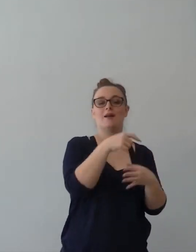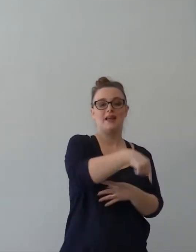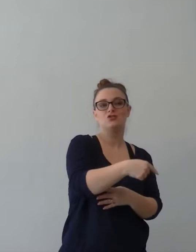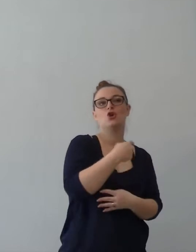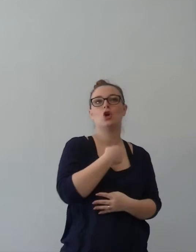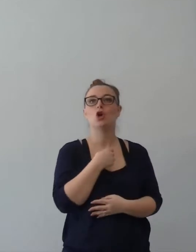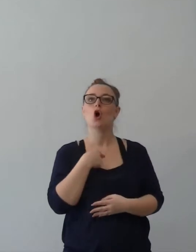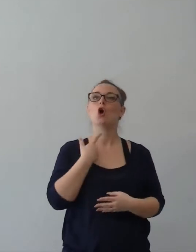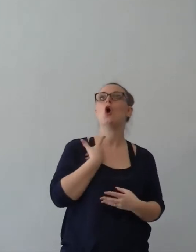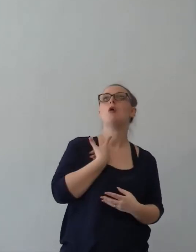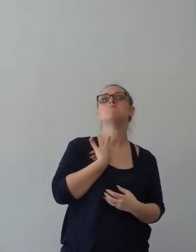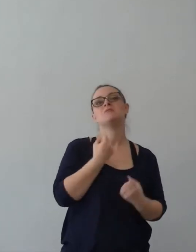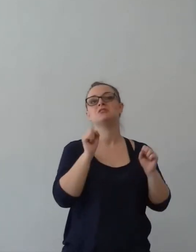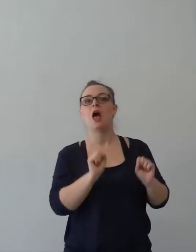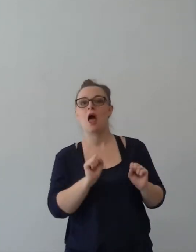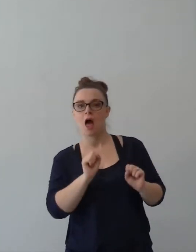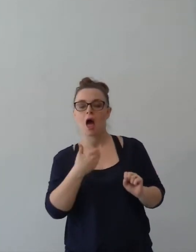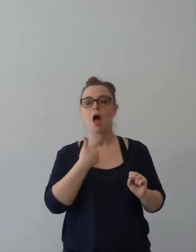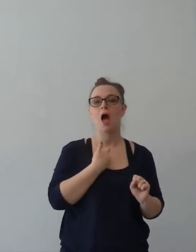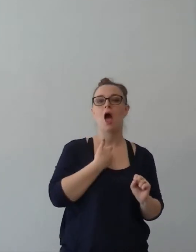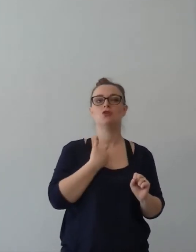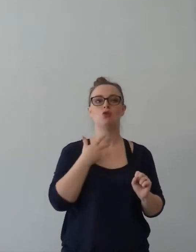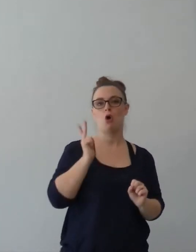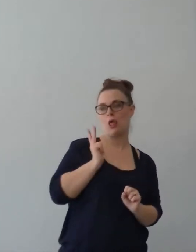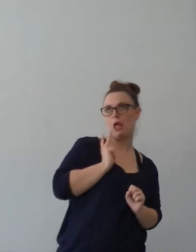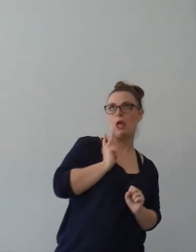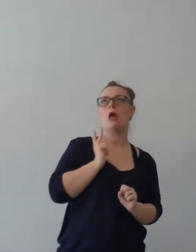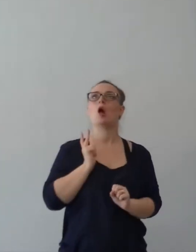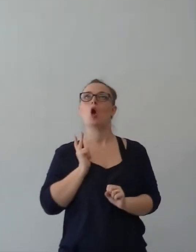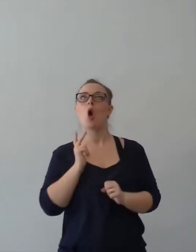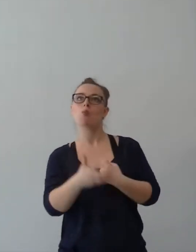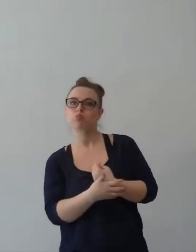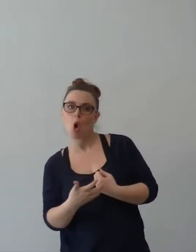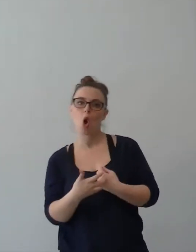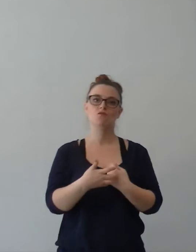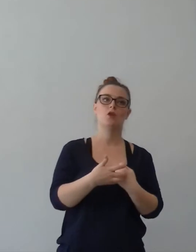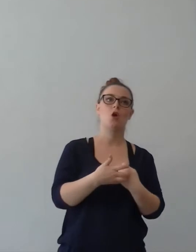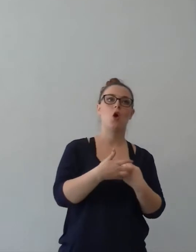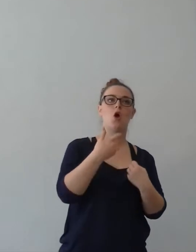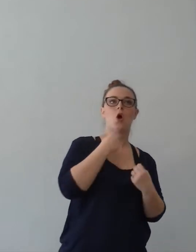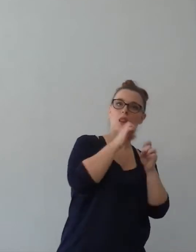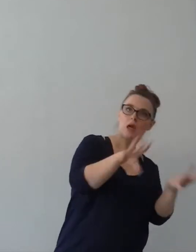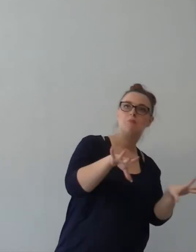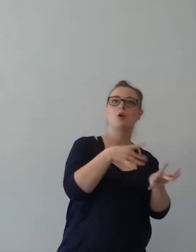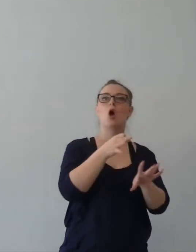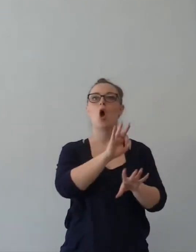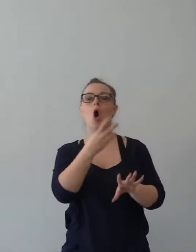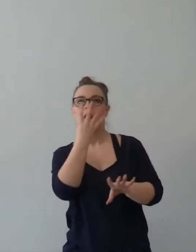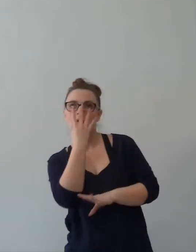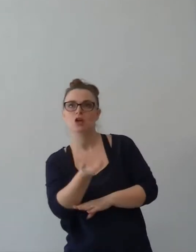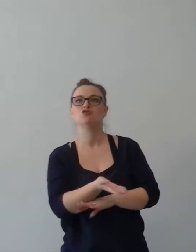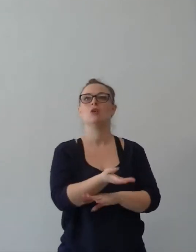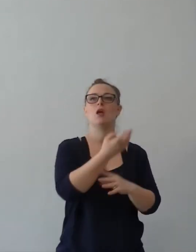sono malato, sono in ricchezza, sono in povertà, sono libero, sono in carcere. La